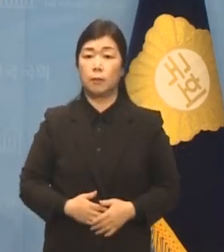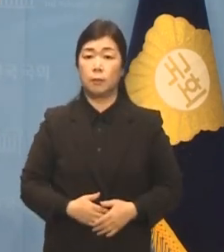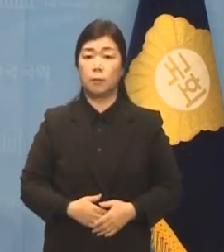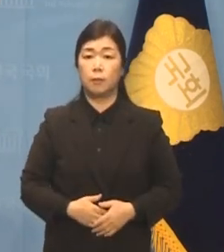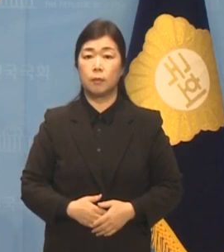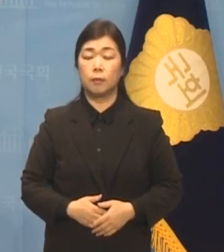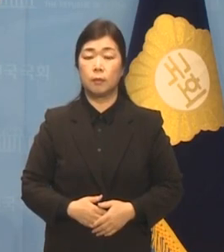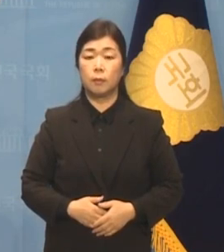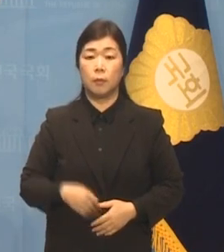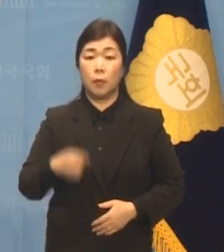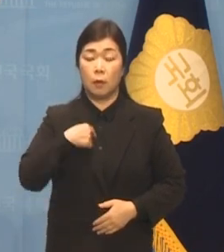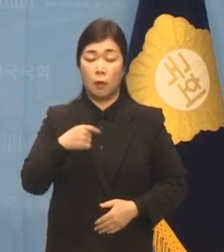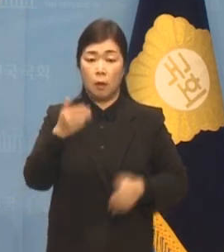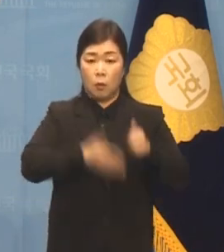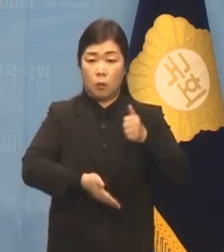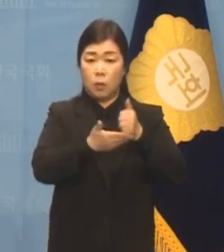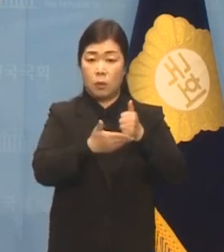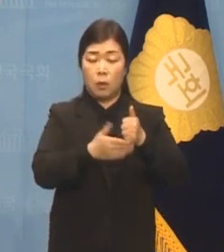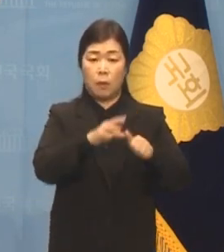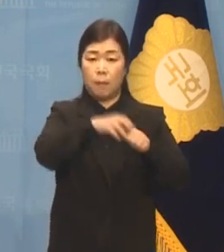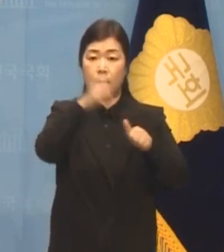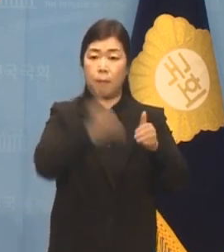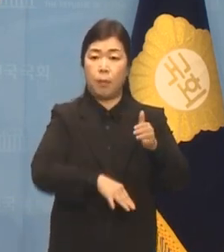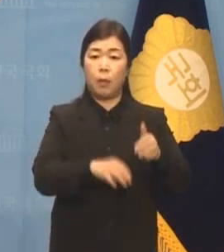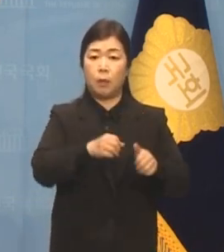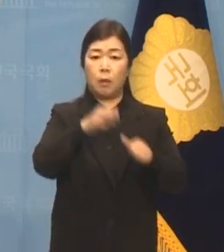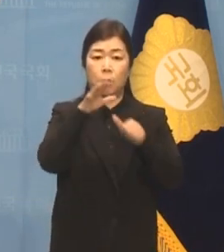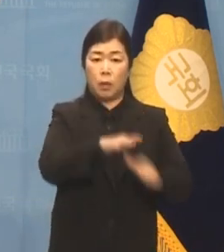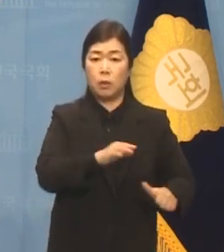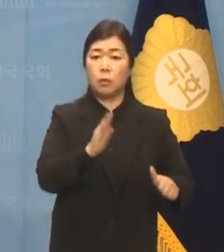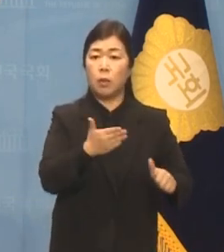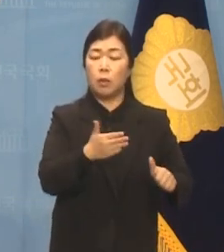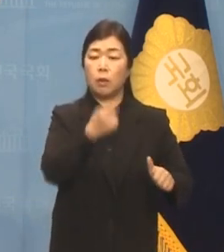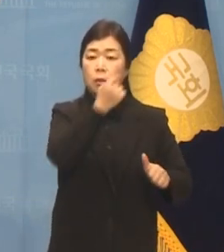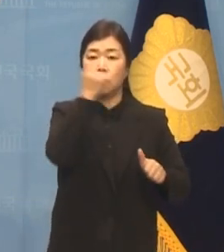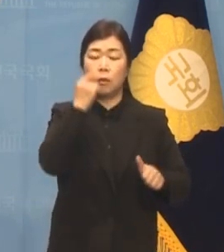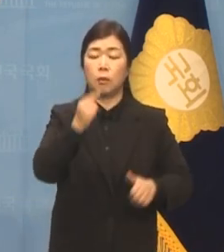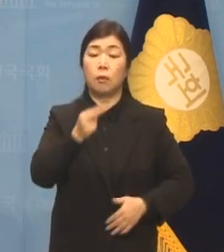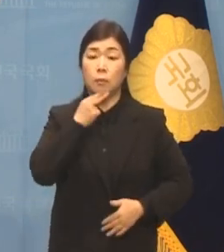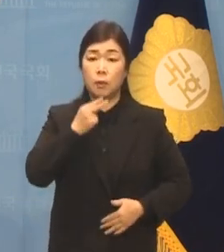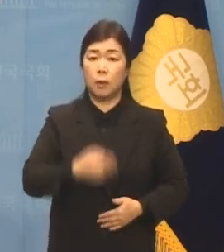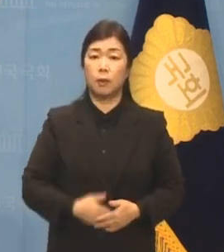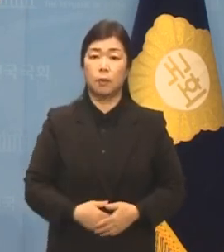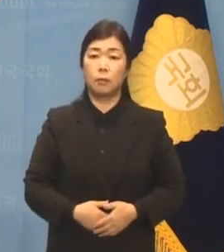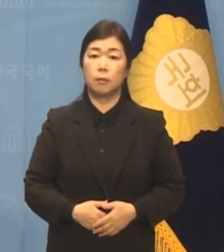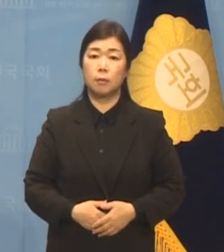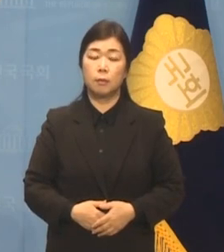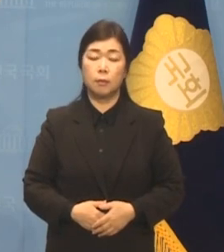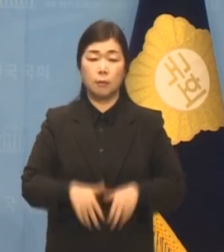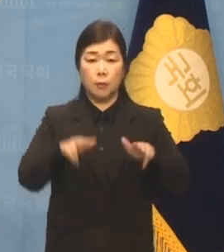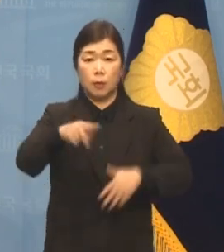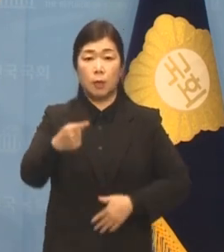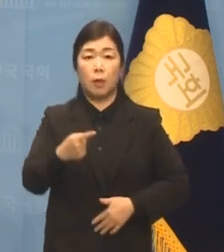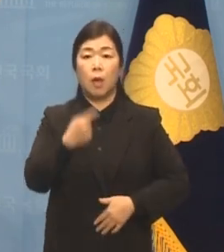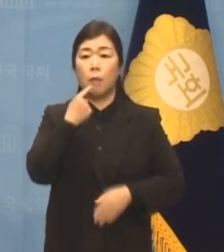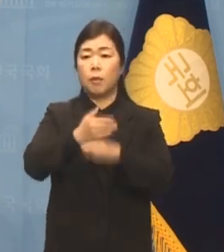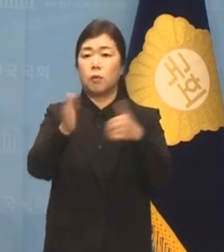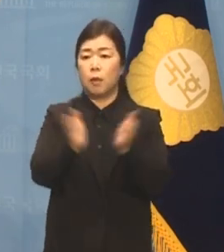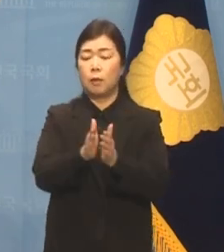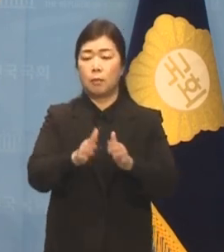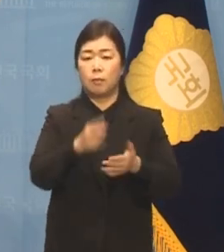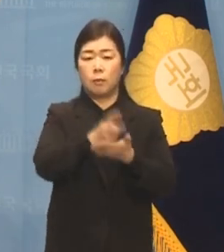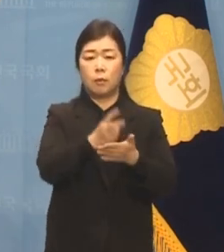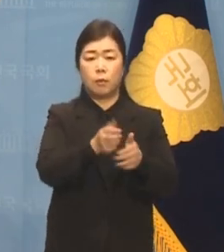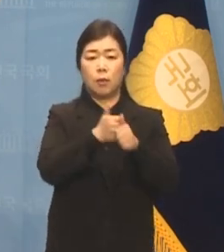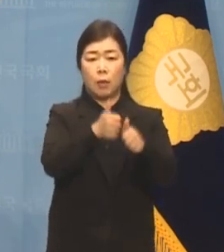제가 공천에서 배제될 근거는 전혀 없습니다. 이제라도 민주당의 시스템 공천이